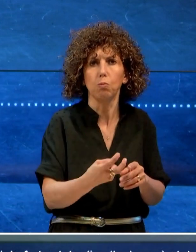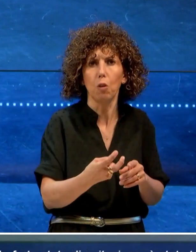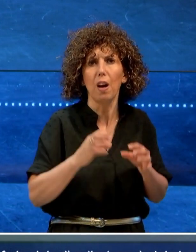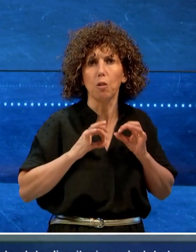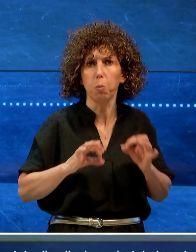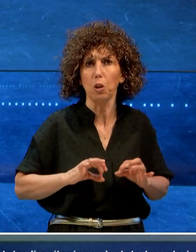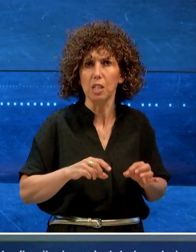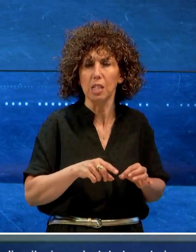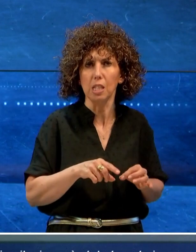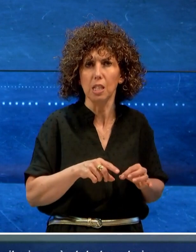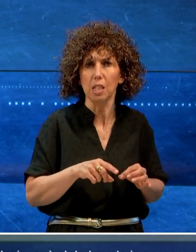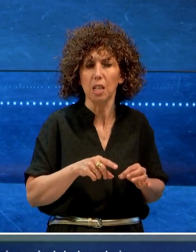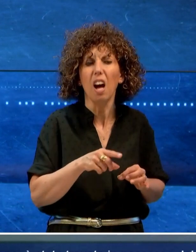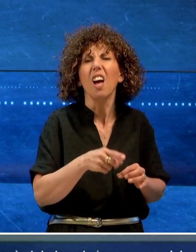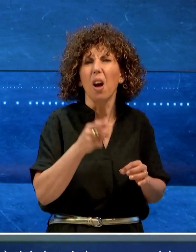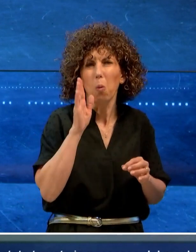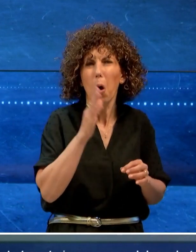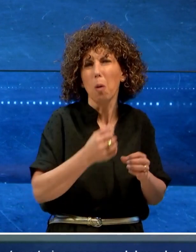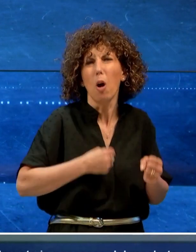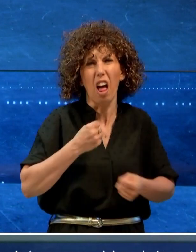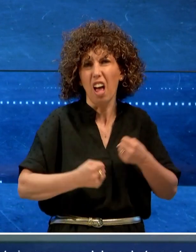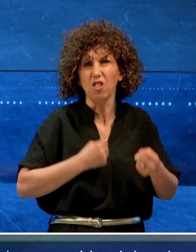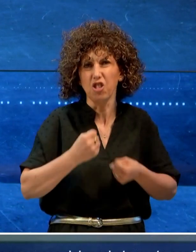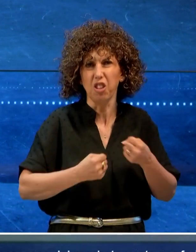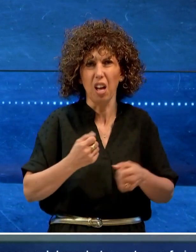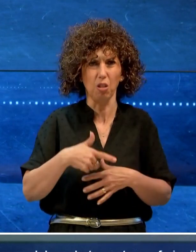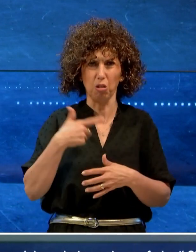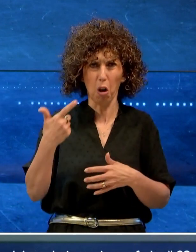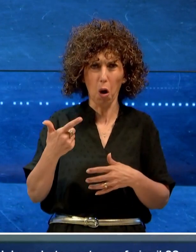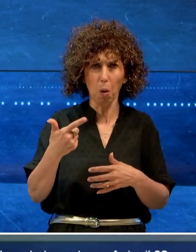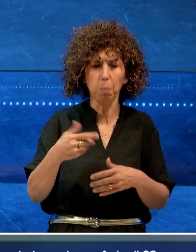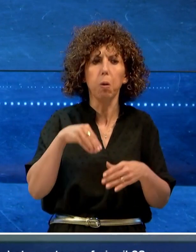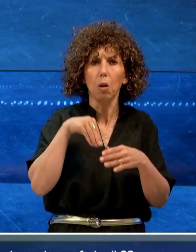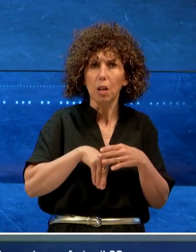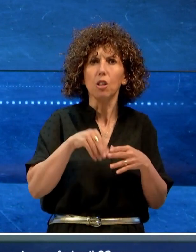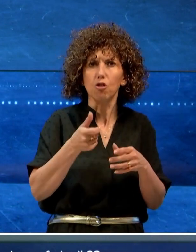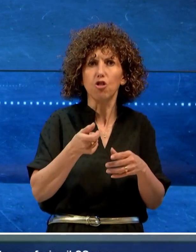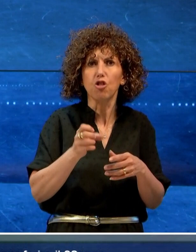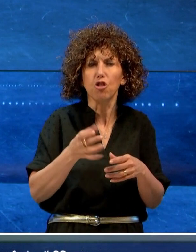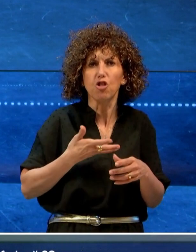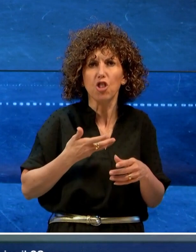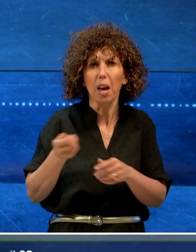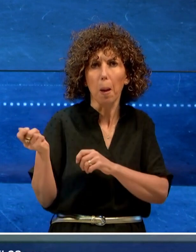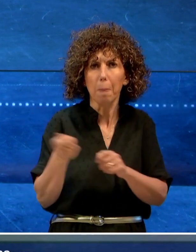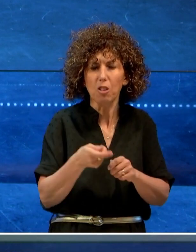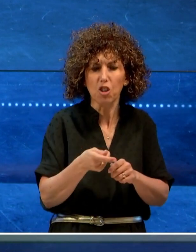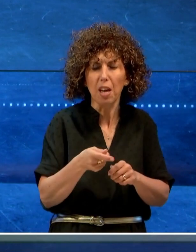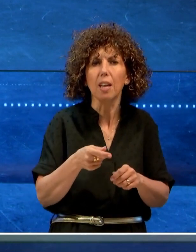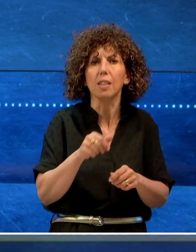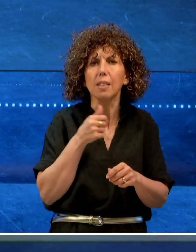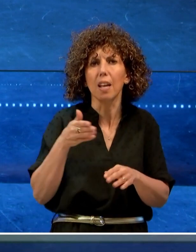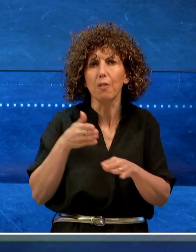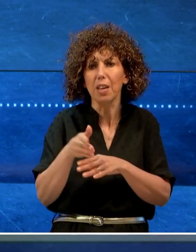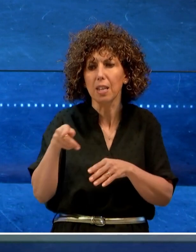dai poliziotti. In forte stato di agitazione, è stato trovato in possesso del macete usato per ferire il